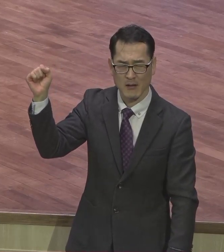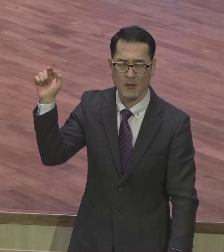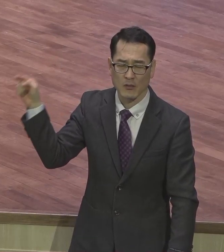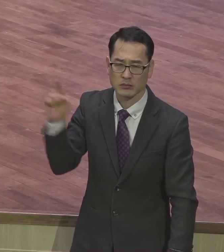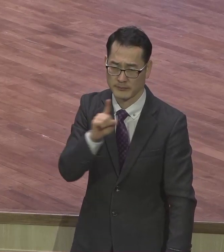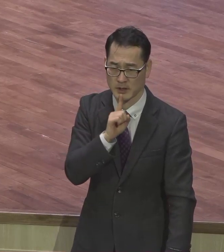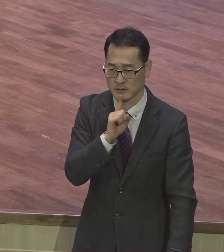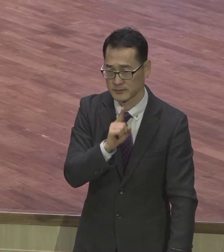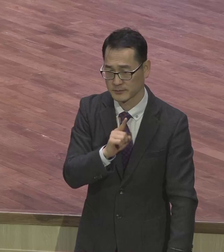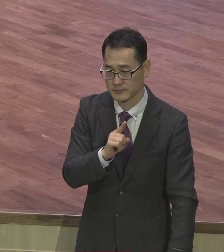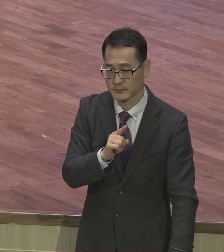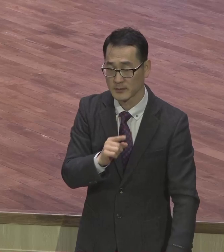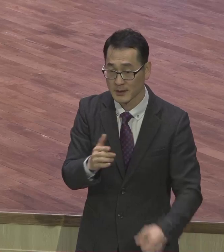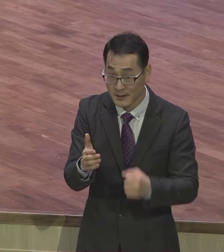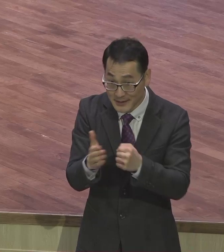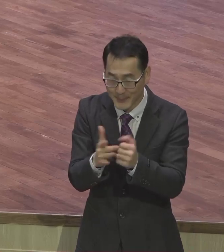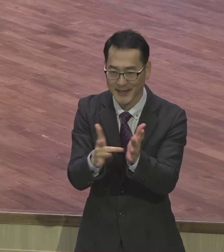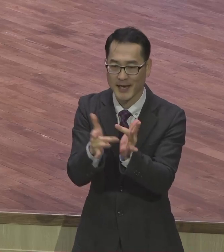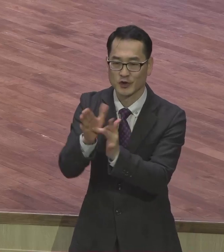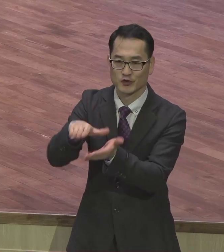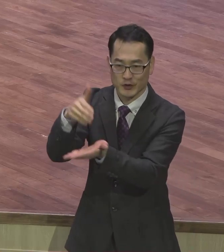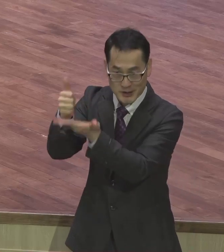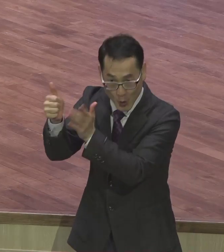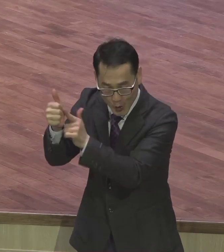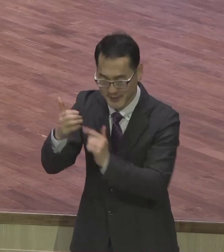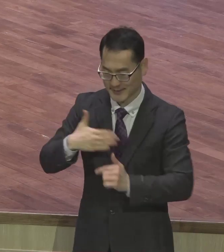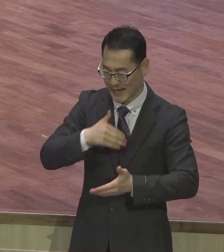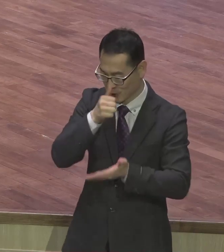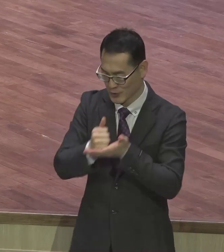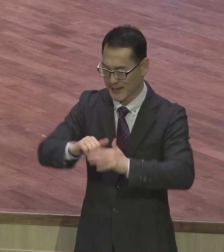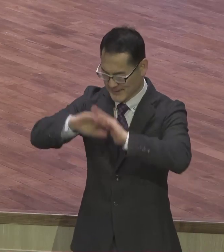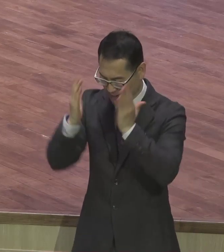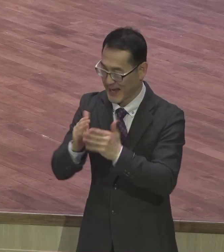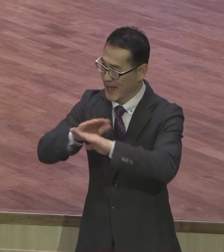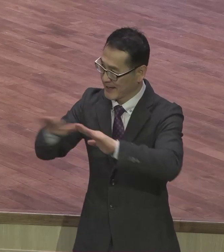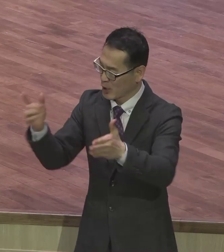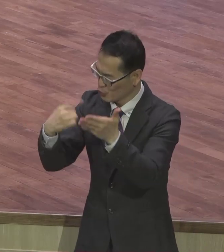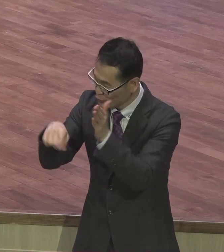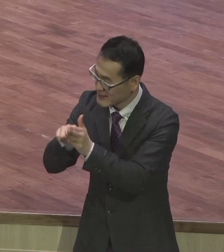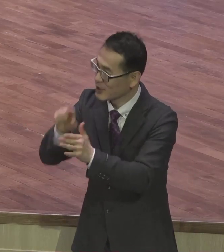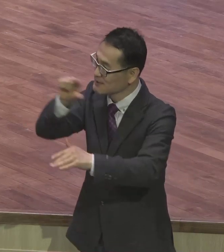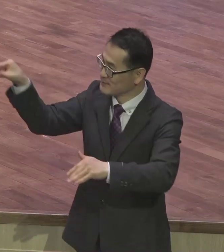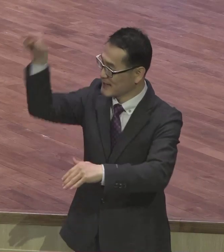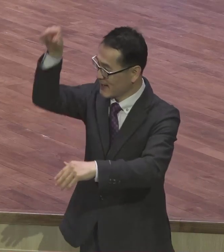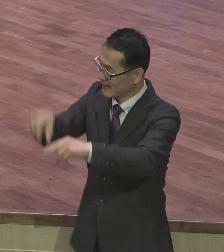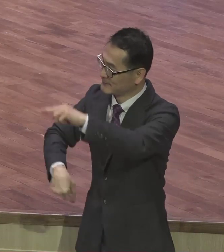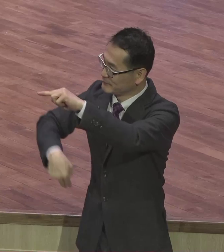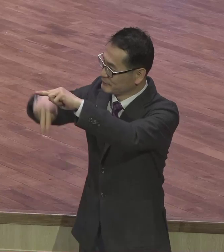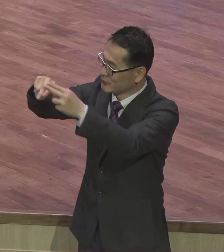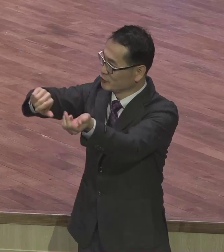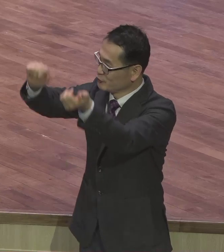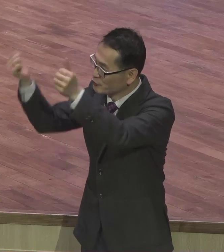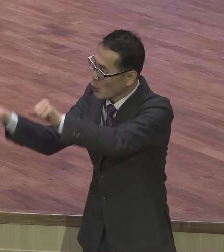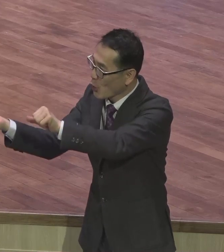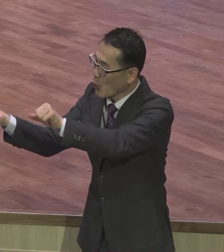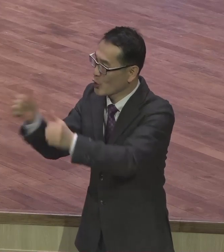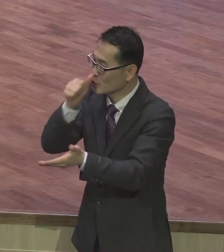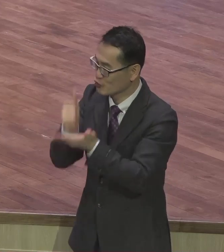그리스도께서 내 인생의 모든 죄를 다 해결하시기 위해서 십자가 지시고 죄 문제 완벽하게 해결하게